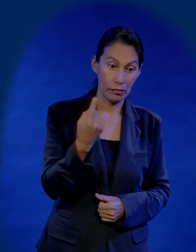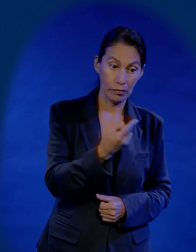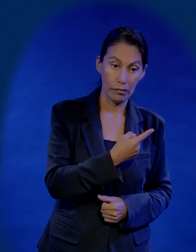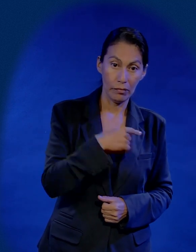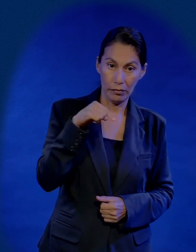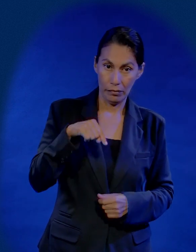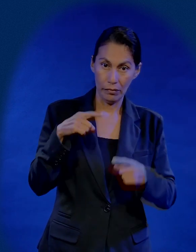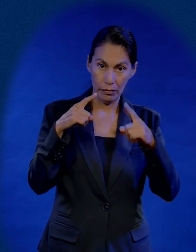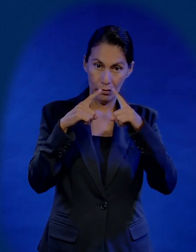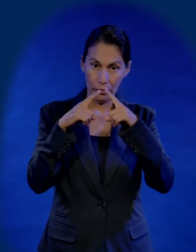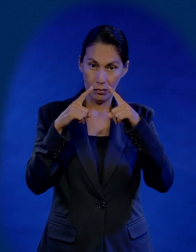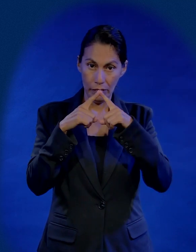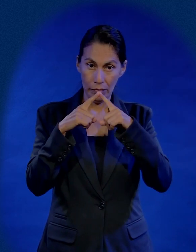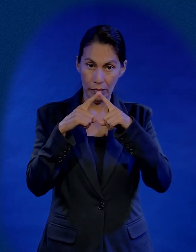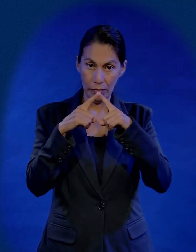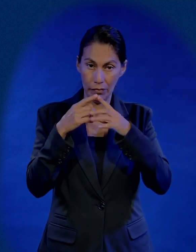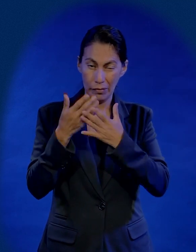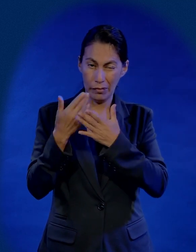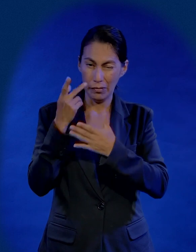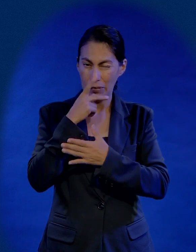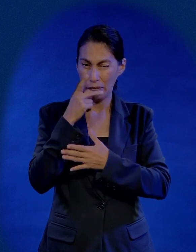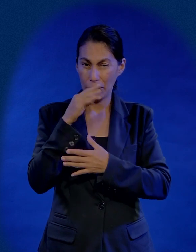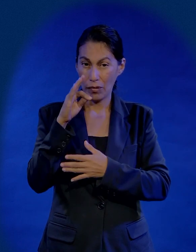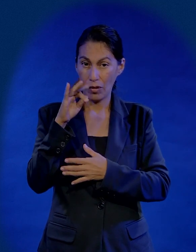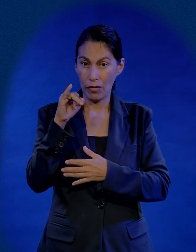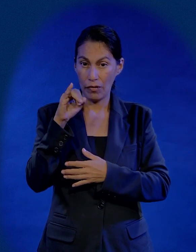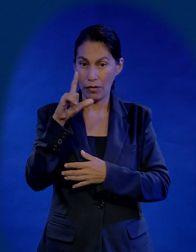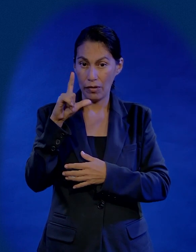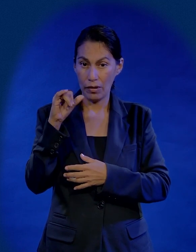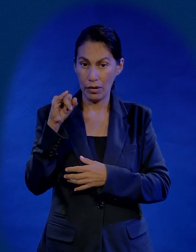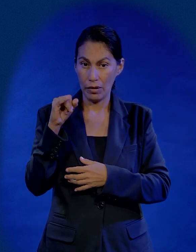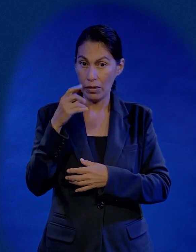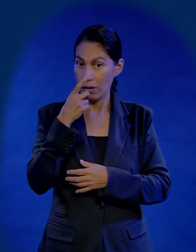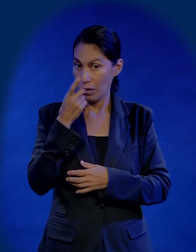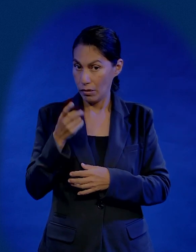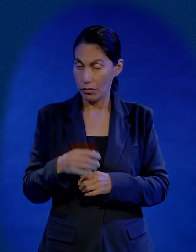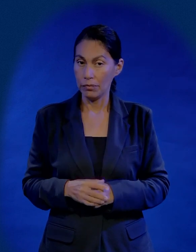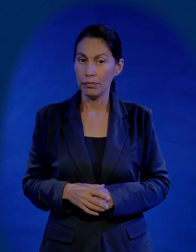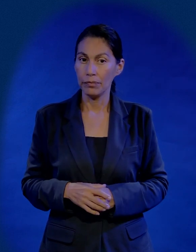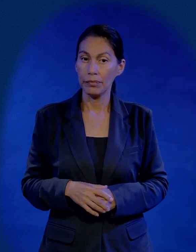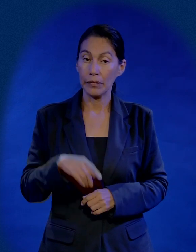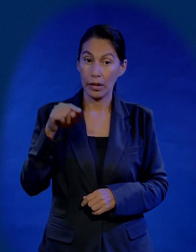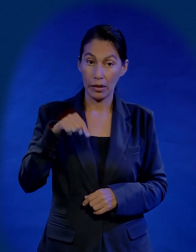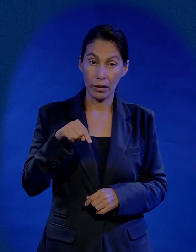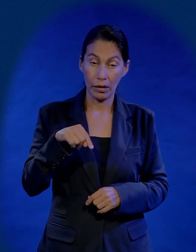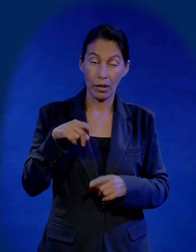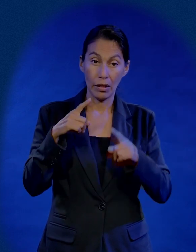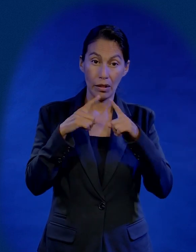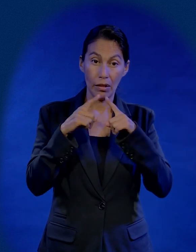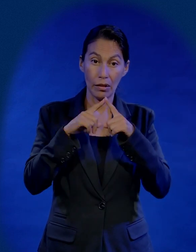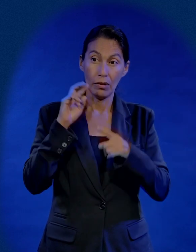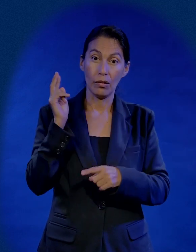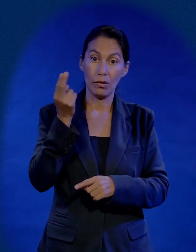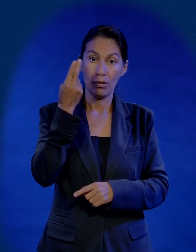Estamos en una iglesia, se me grabó mucho lo que dijo el pastor Philly la semana pasada, esta es una iglesia